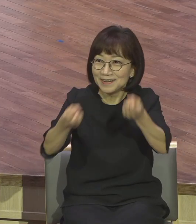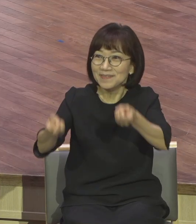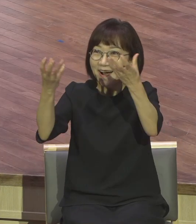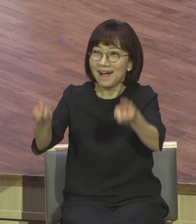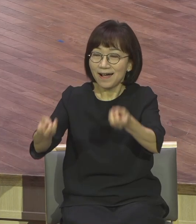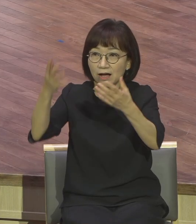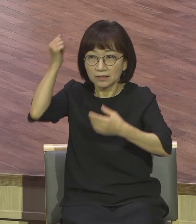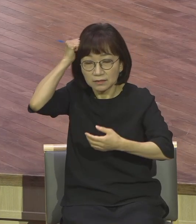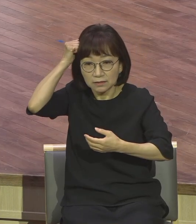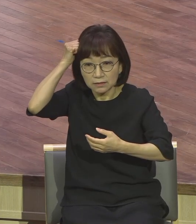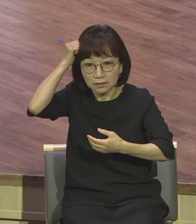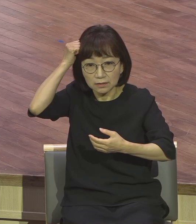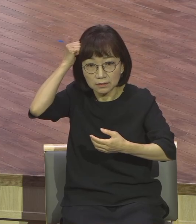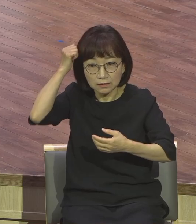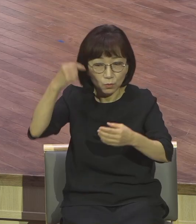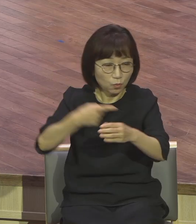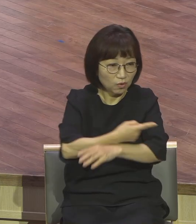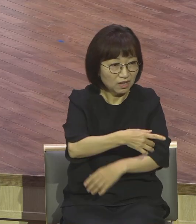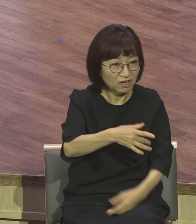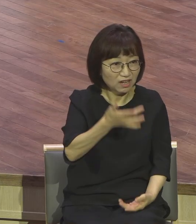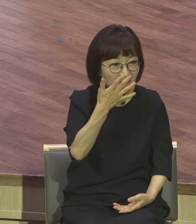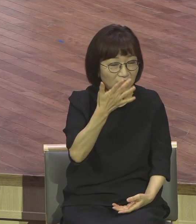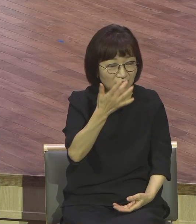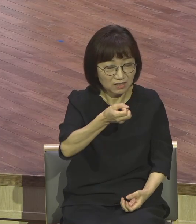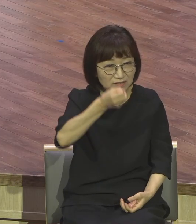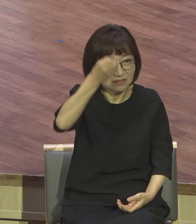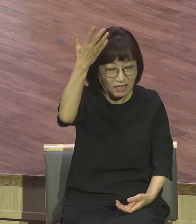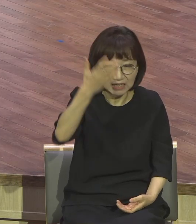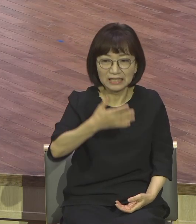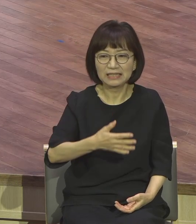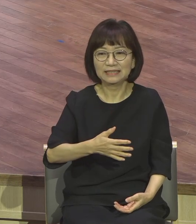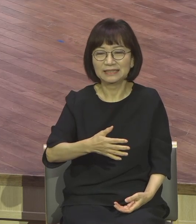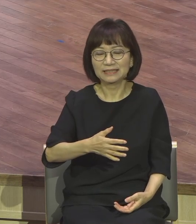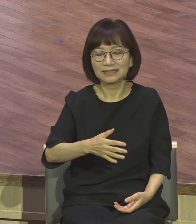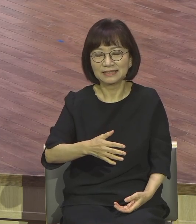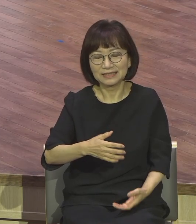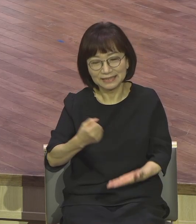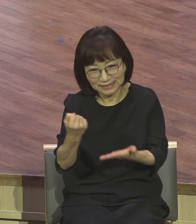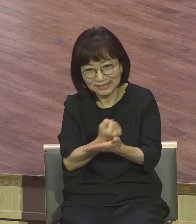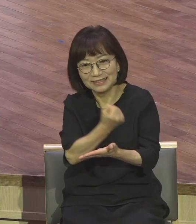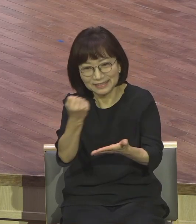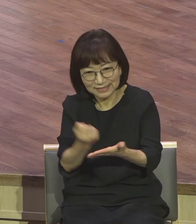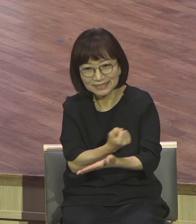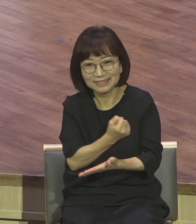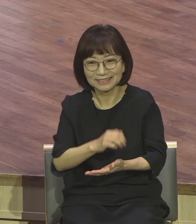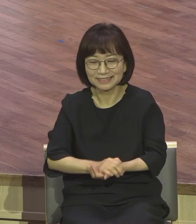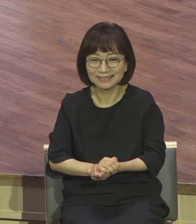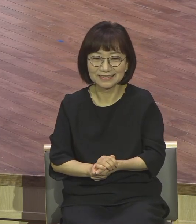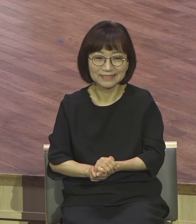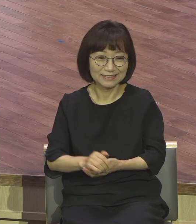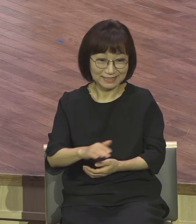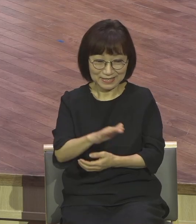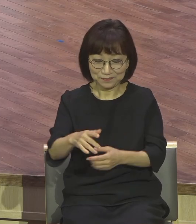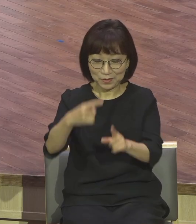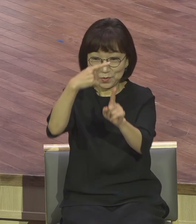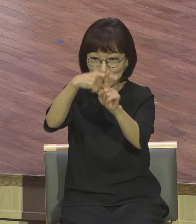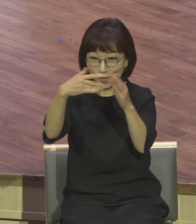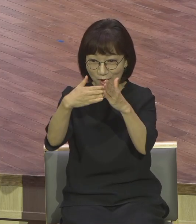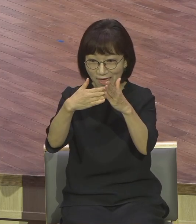부활신앙을 놓치고 살아. 교회가 힘을 잃고 성도가 현장에서 영적 영향력을 입히지 못하는 이유가 어디